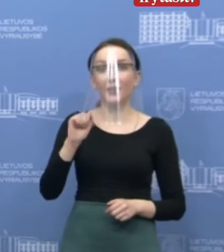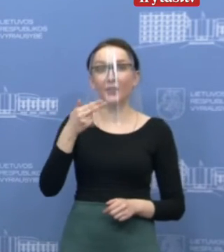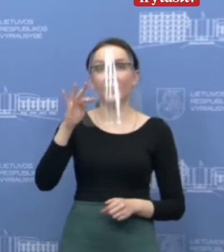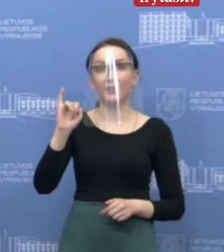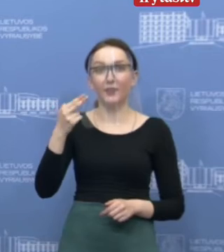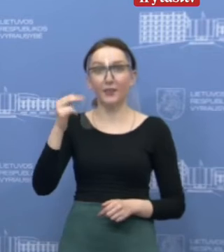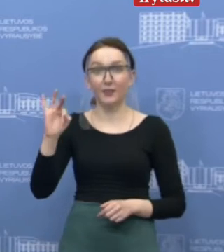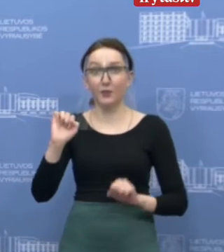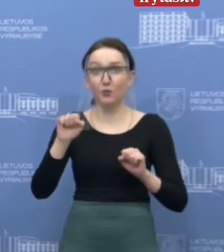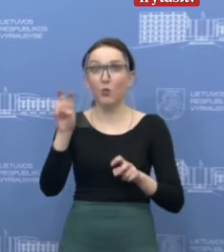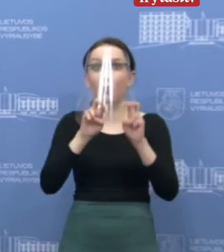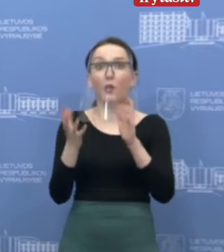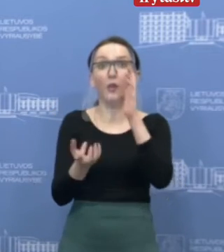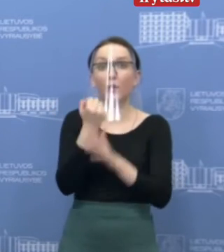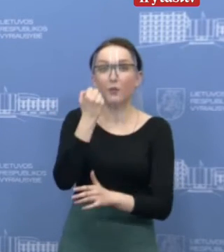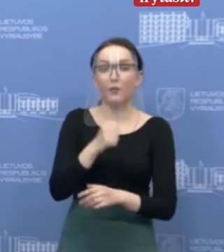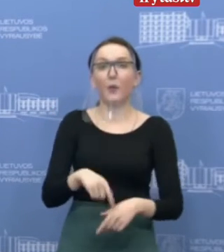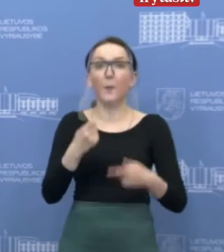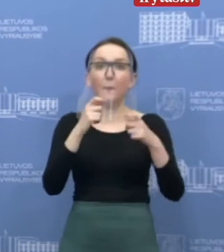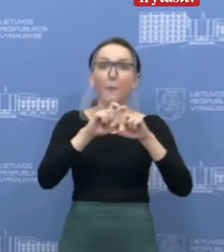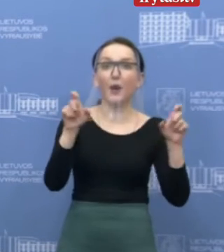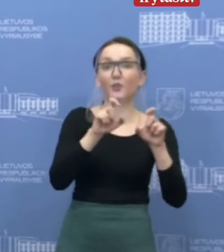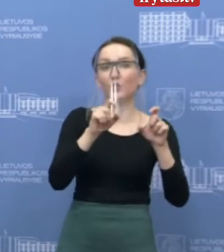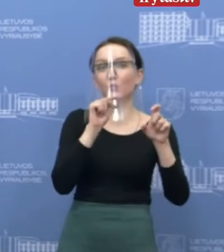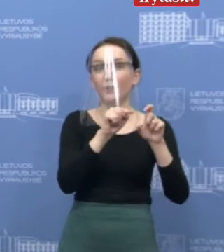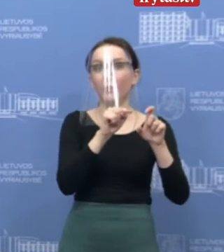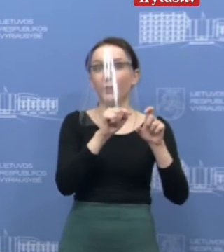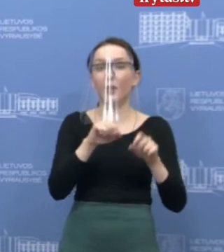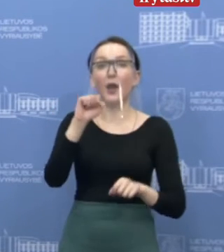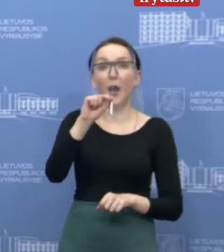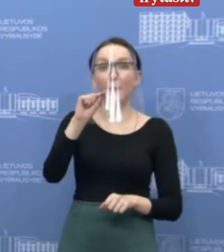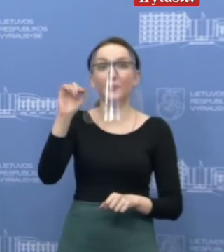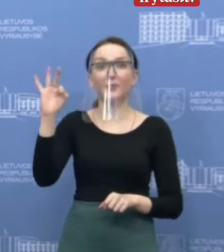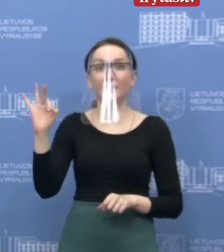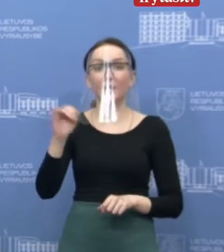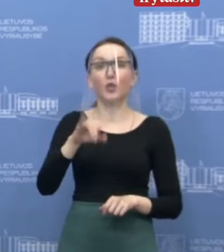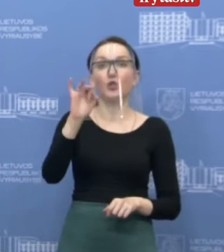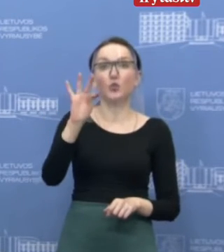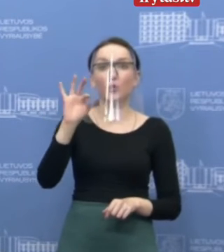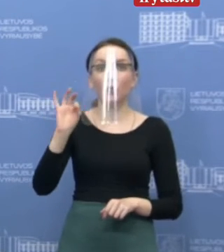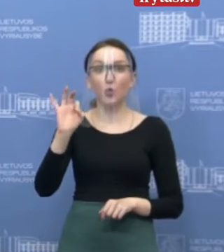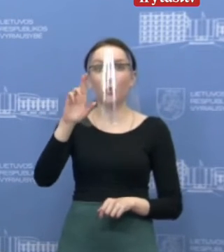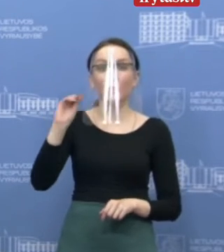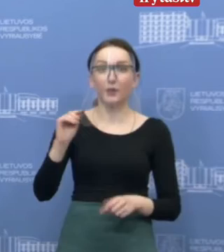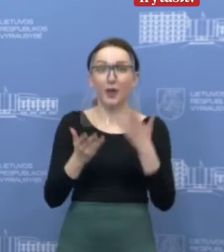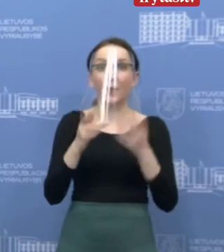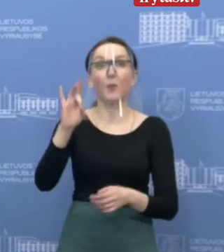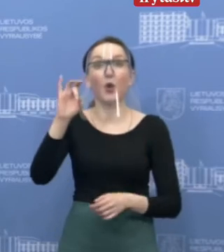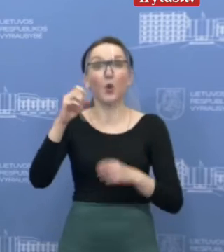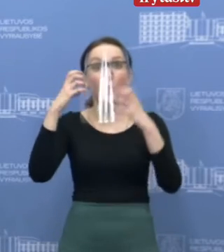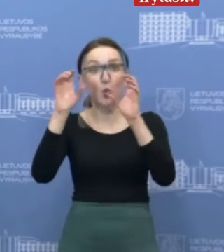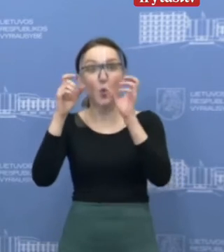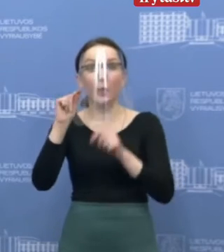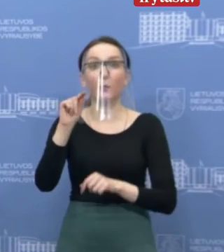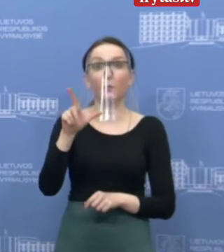galite suresti parduotuvėse App Store, pavadinimų karantinas, ir Google Play, irgi